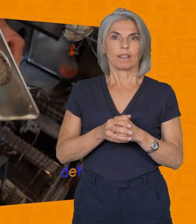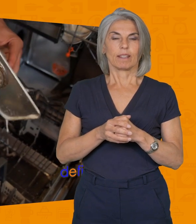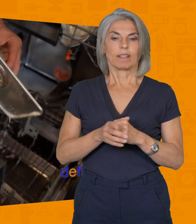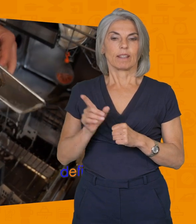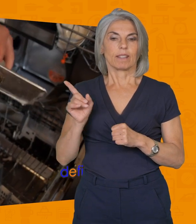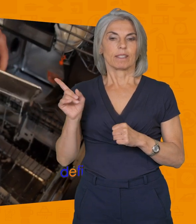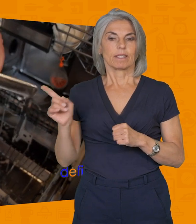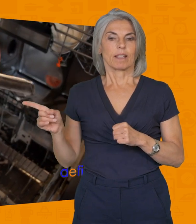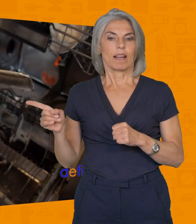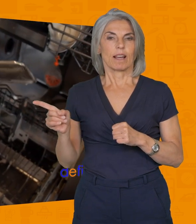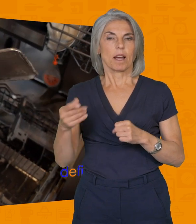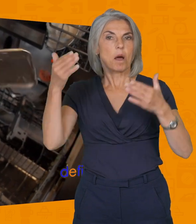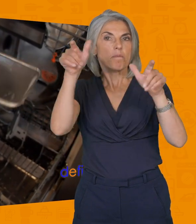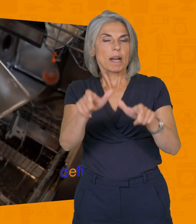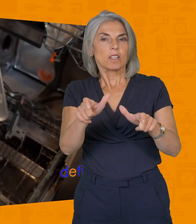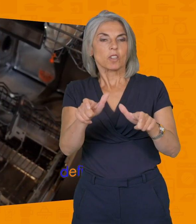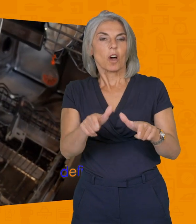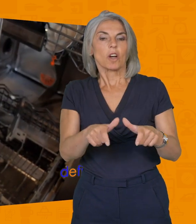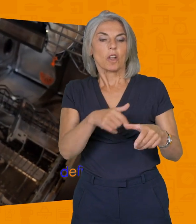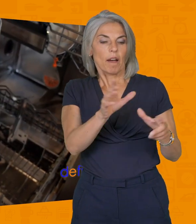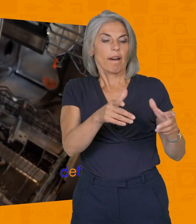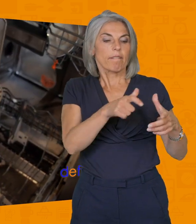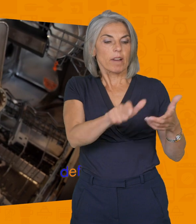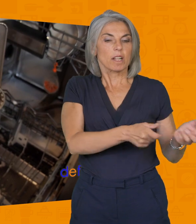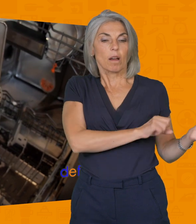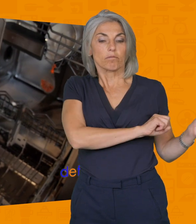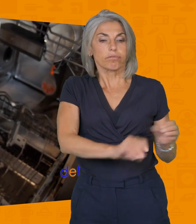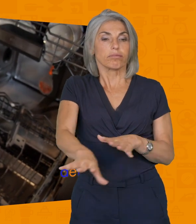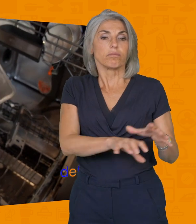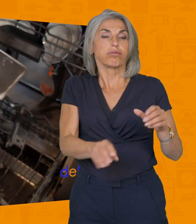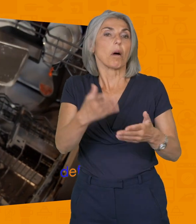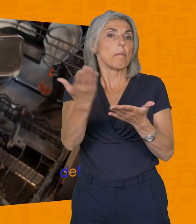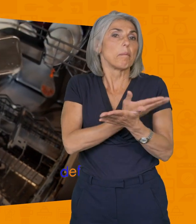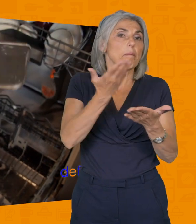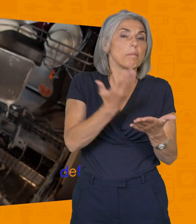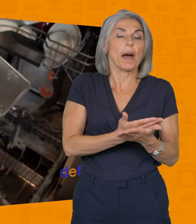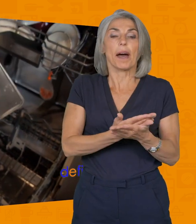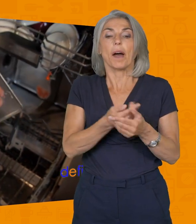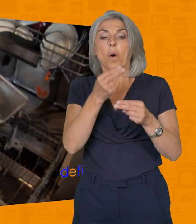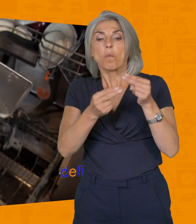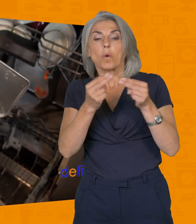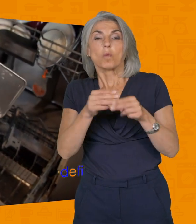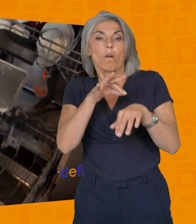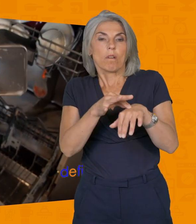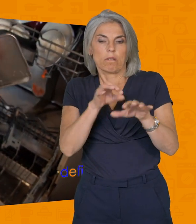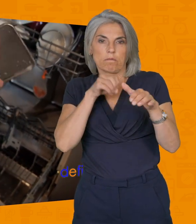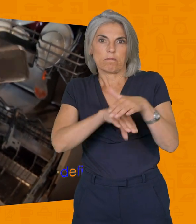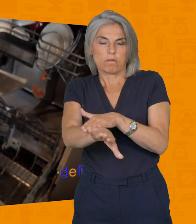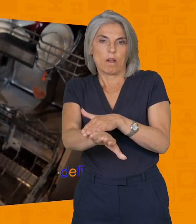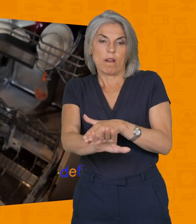Ça, c'est des personnes qui ont mis, qui ont carrément vidé leurs assiettes avec le pain, etc. Ou des petits morceaux qui se trouvent à l'intérieur. Tout ça, si vous ne le